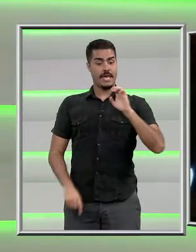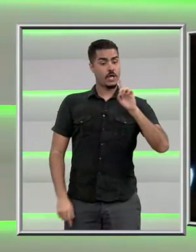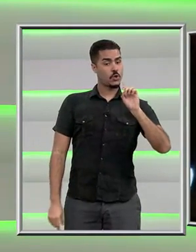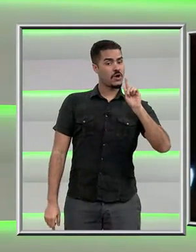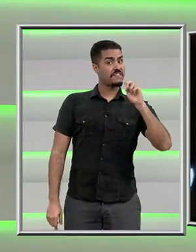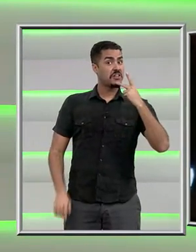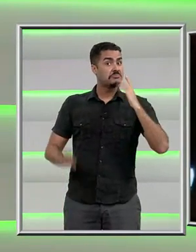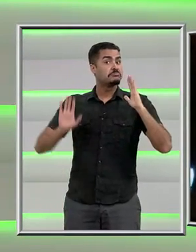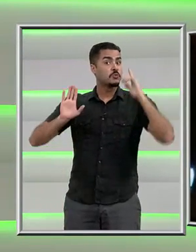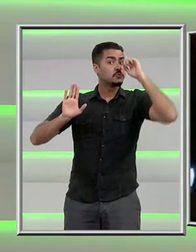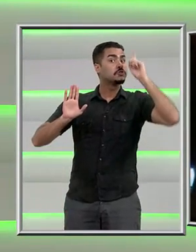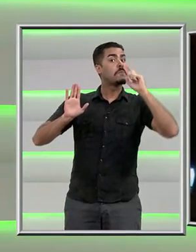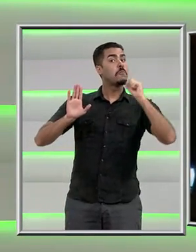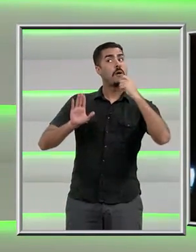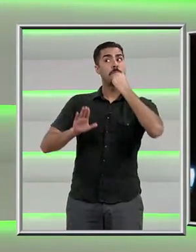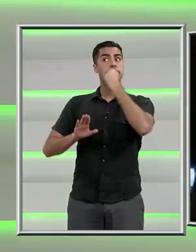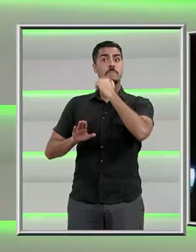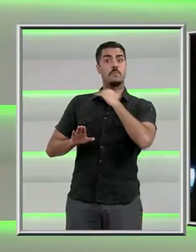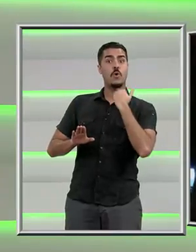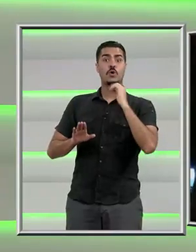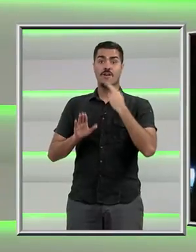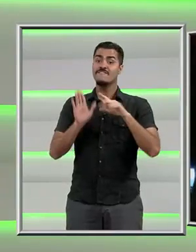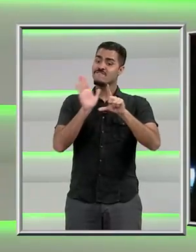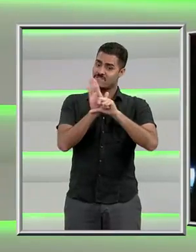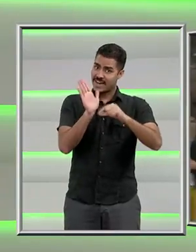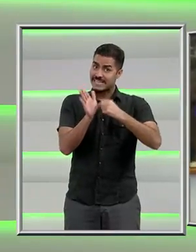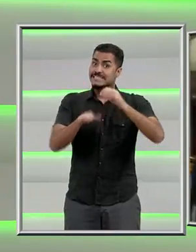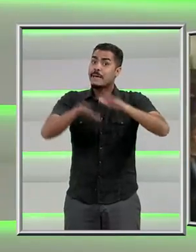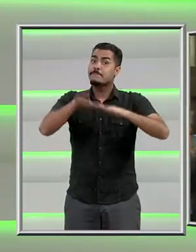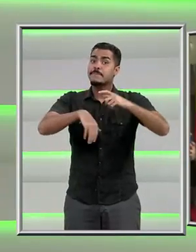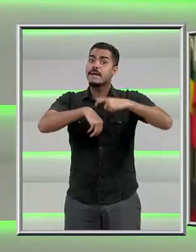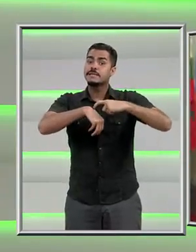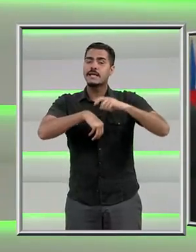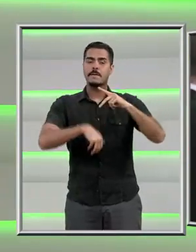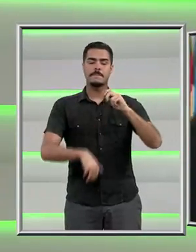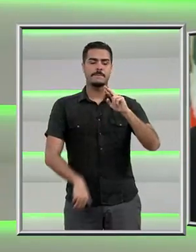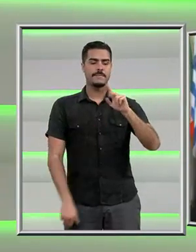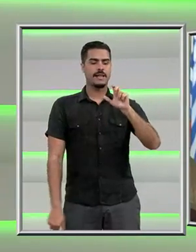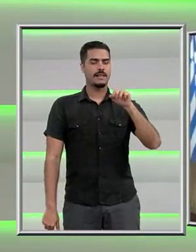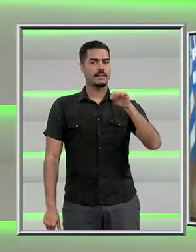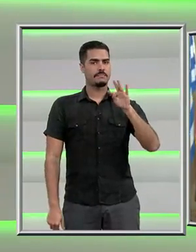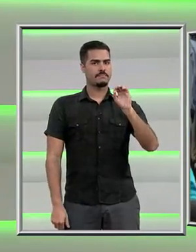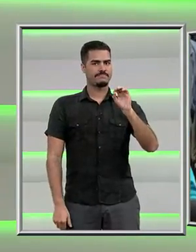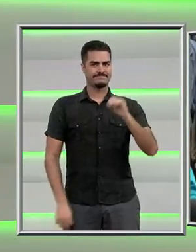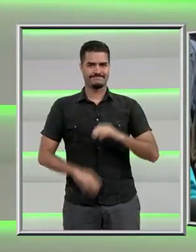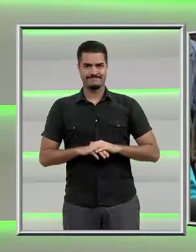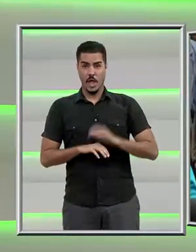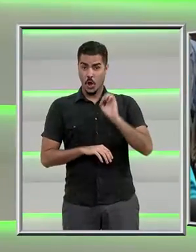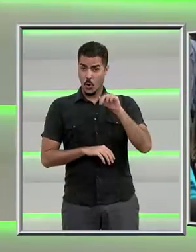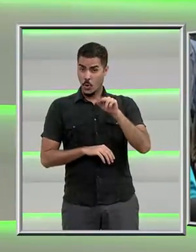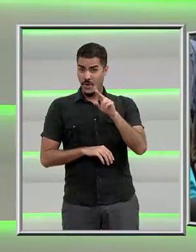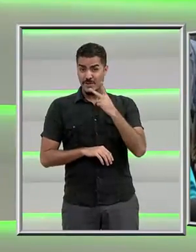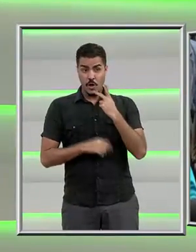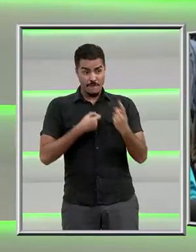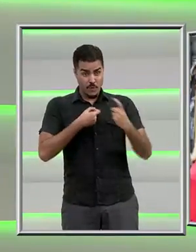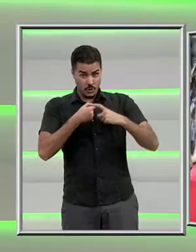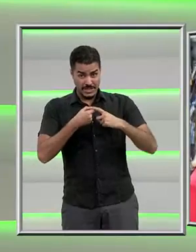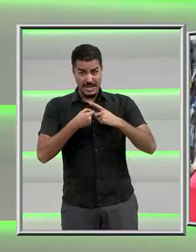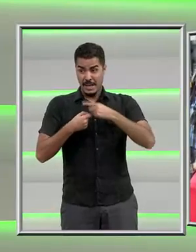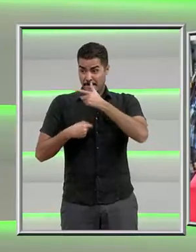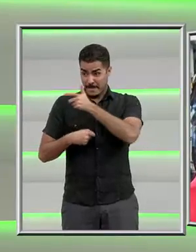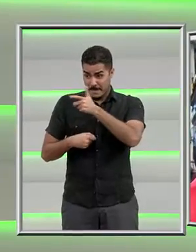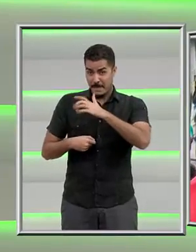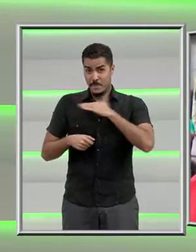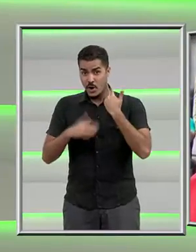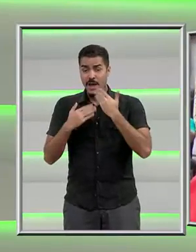e disse que vai sancionar a lei se o parlamento aprovar. A ONU disse que a volta da pena de morte seria uma violação